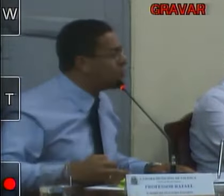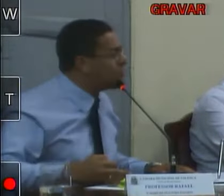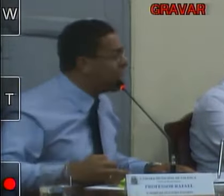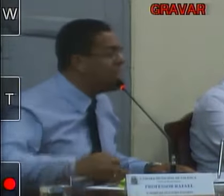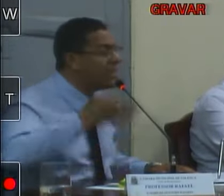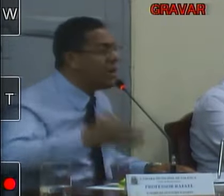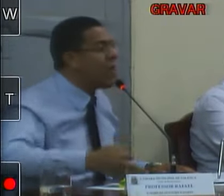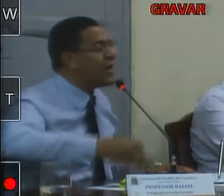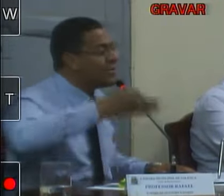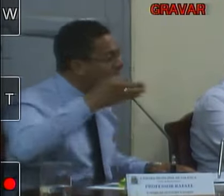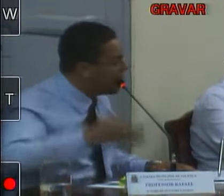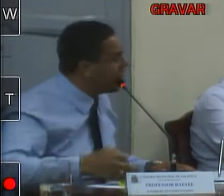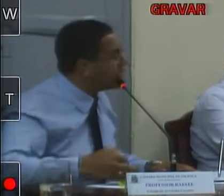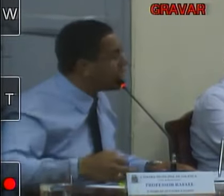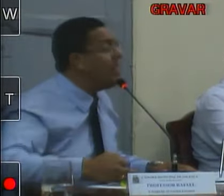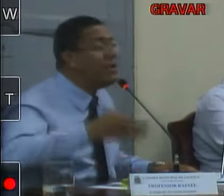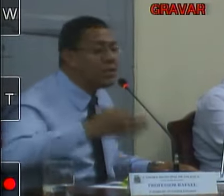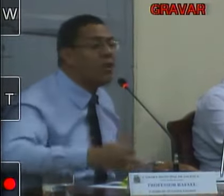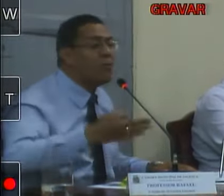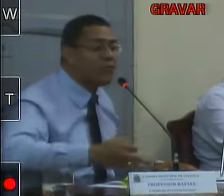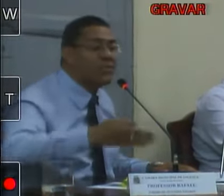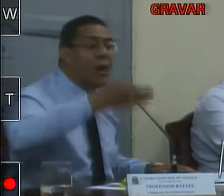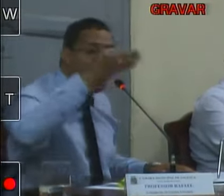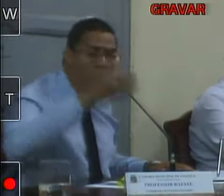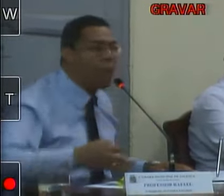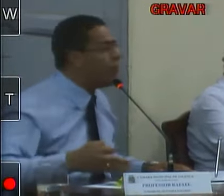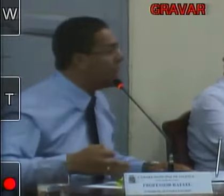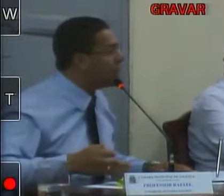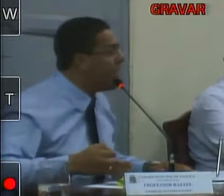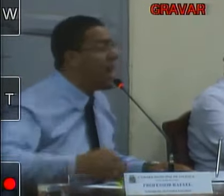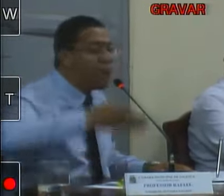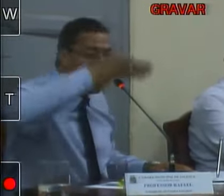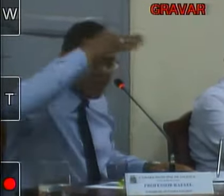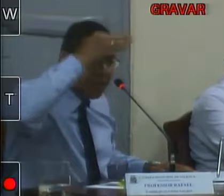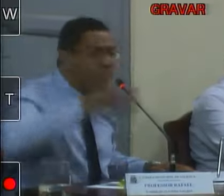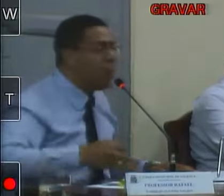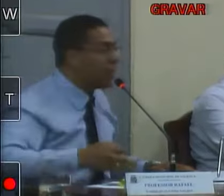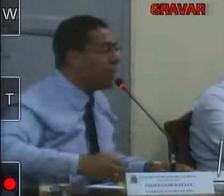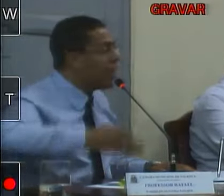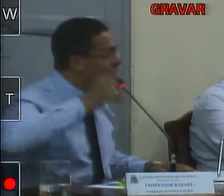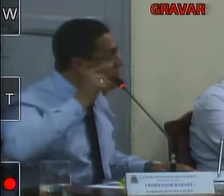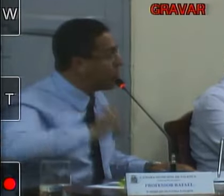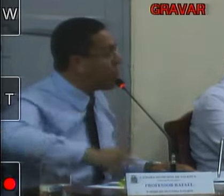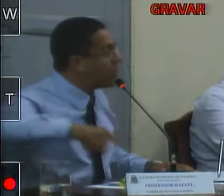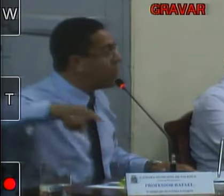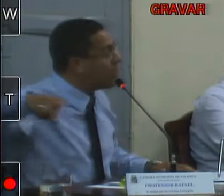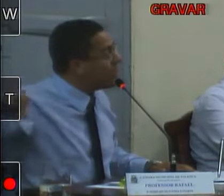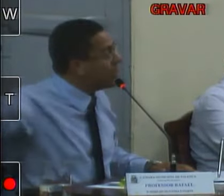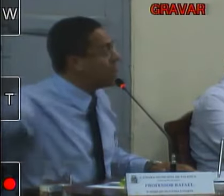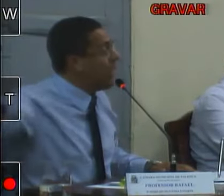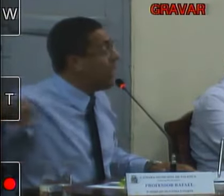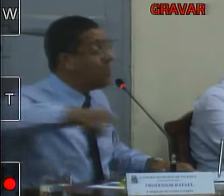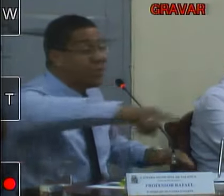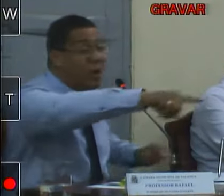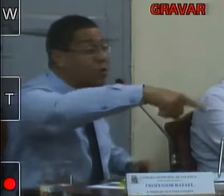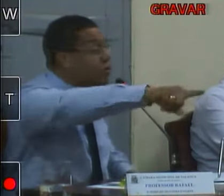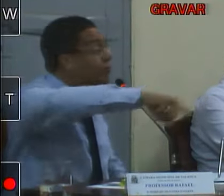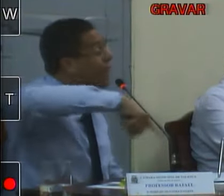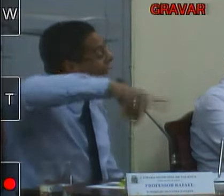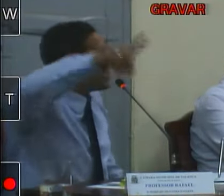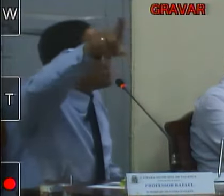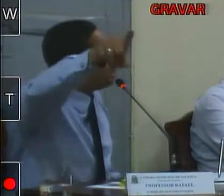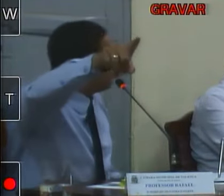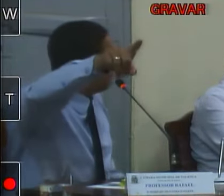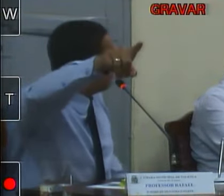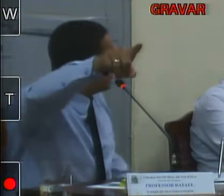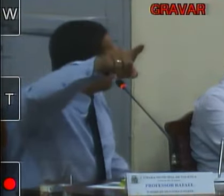errado sim se é uma casa política então vamos fazer a boa política a política pública mas o que não pode é o coitadinho lá hoje eu tive